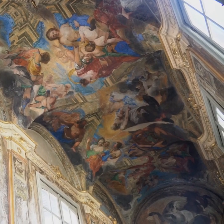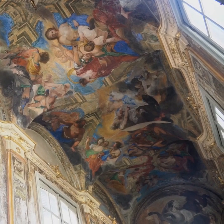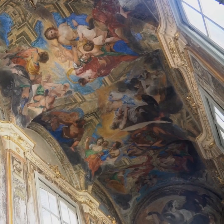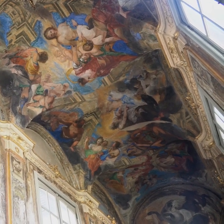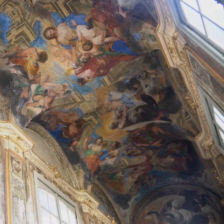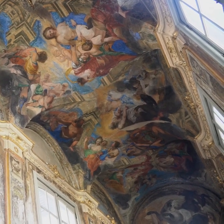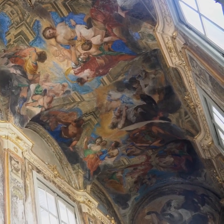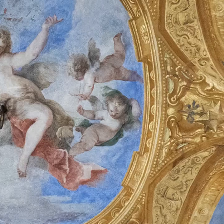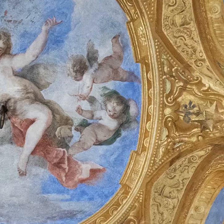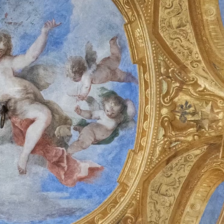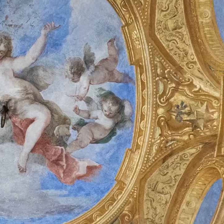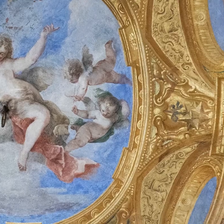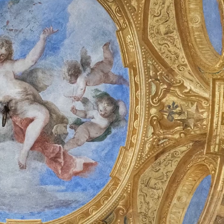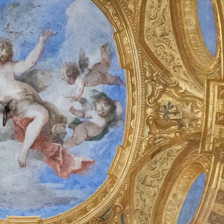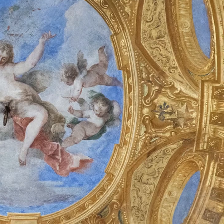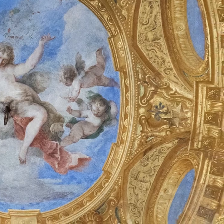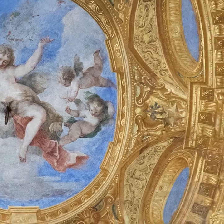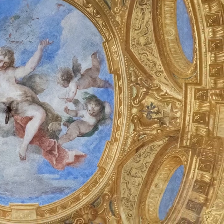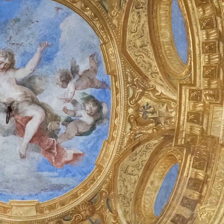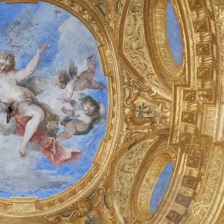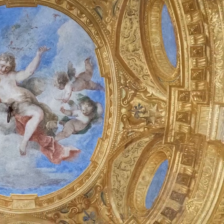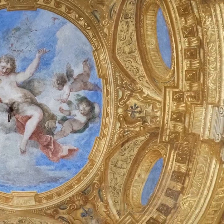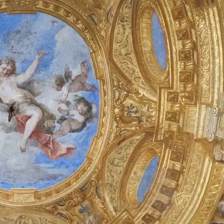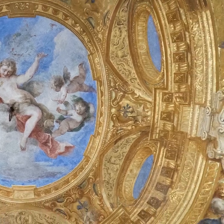Grazie a tutti.